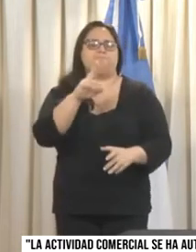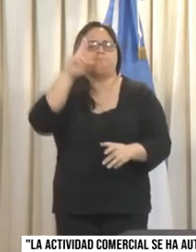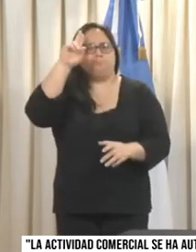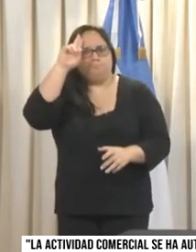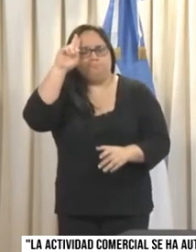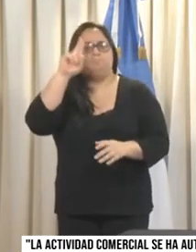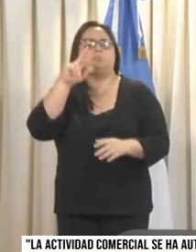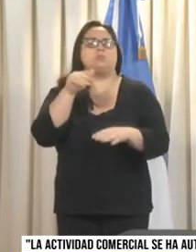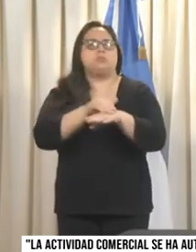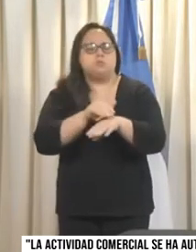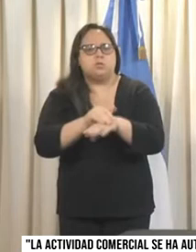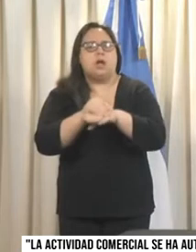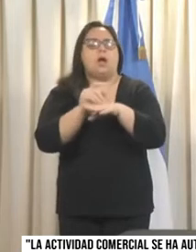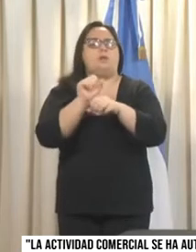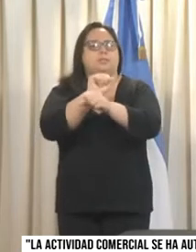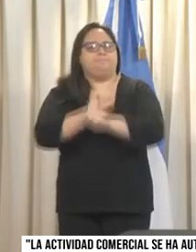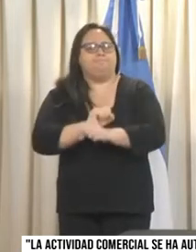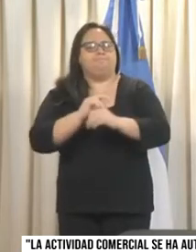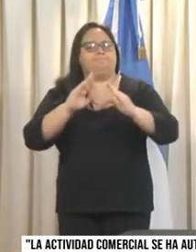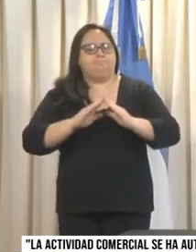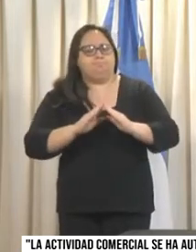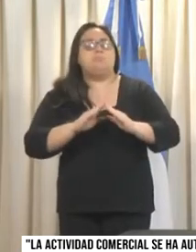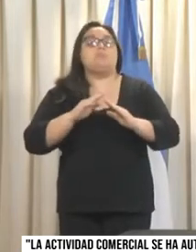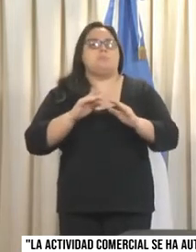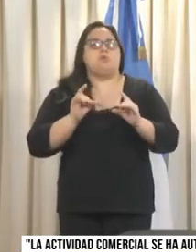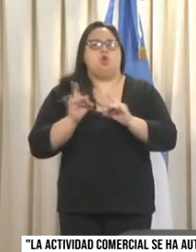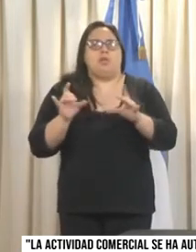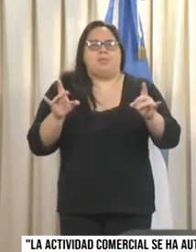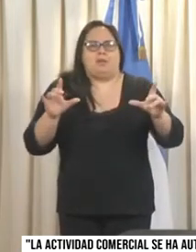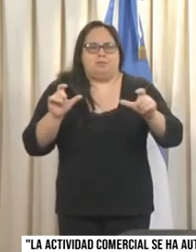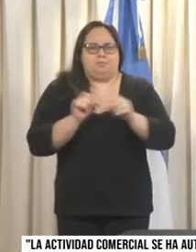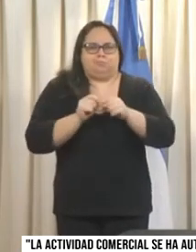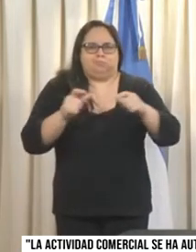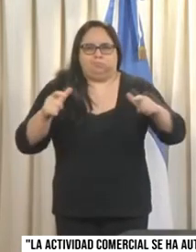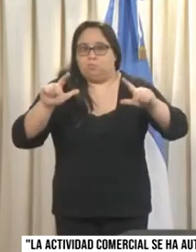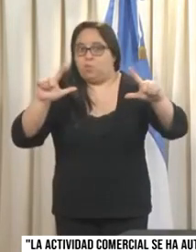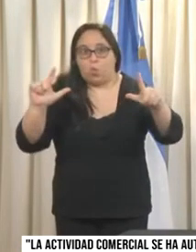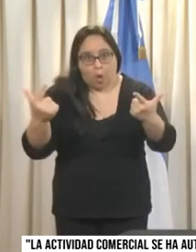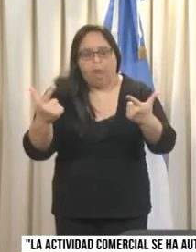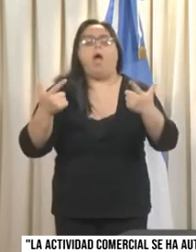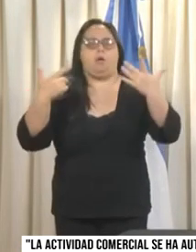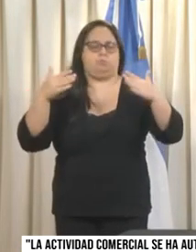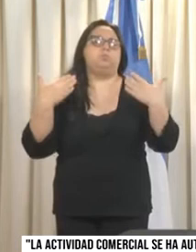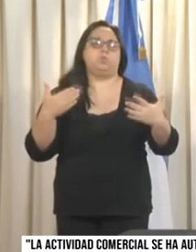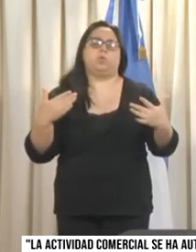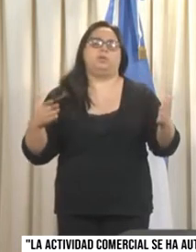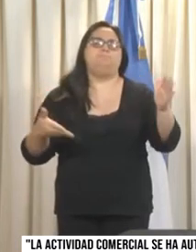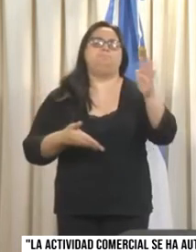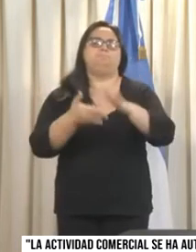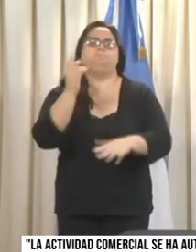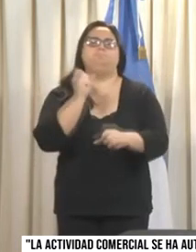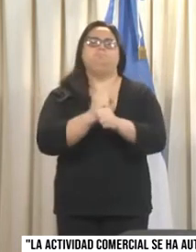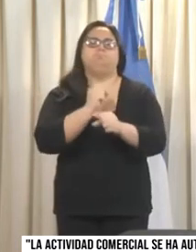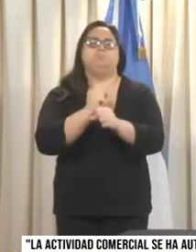partir de la responsabilidad y el acatamiento a las normas que se ha dispuesto del gobierno provincial y nacional, hemos logrado